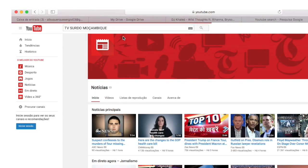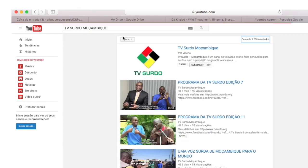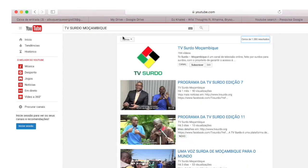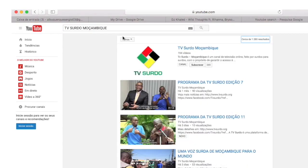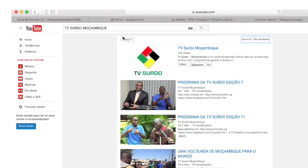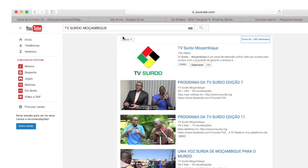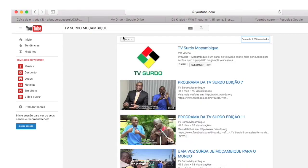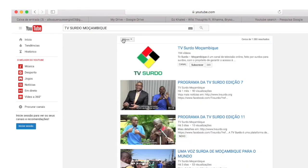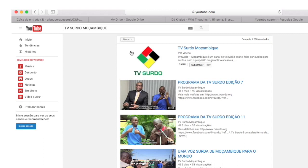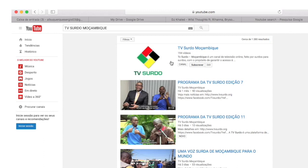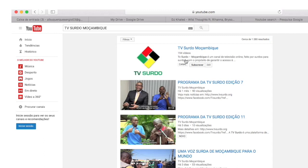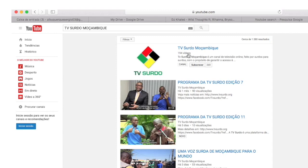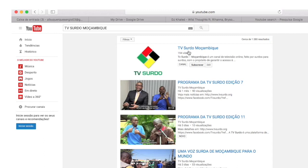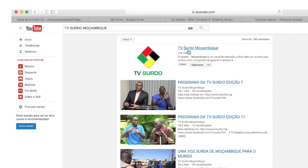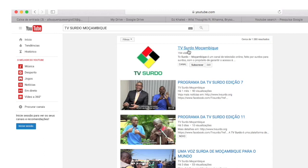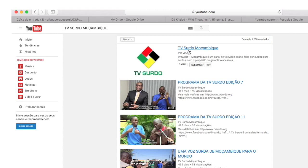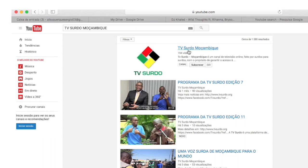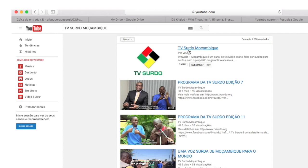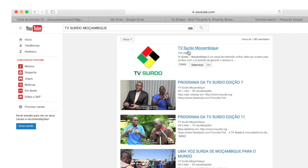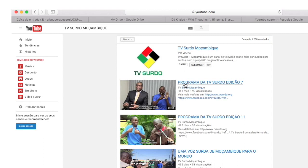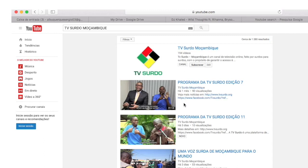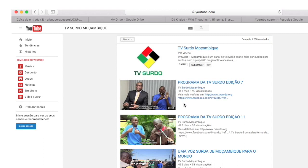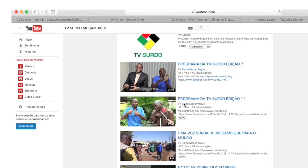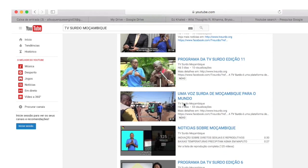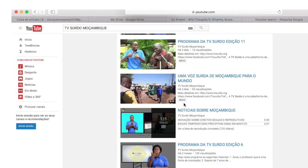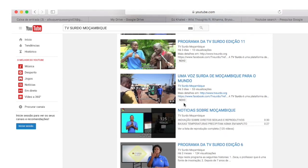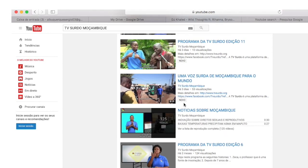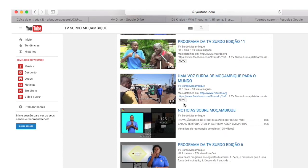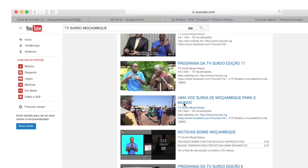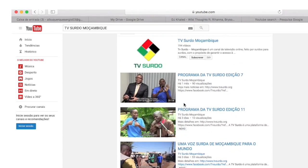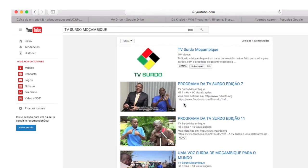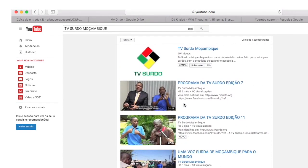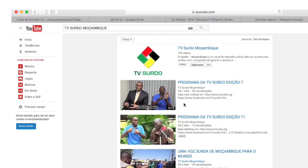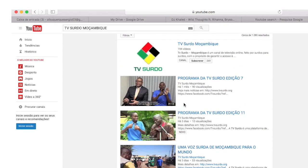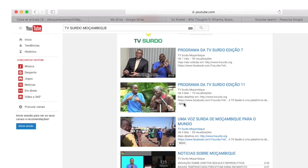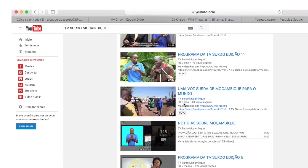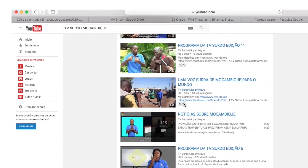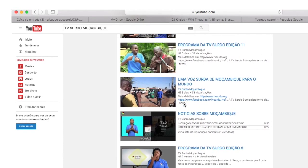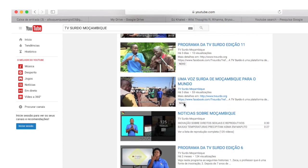e poderá desfrutar de inúmeros vídeos de que o canal dispõe